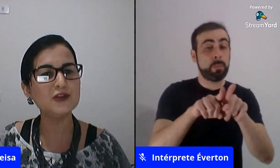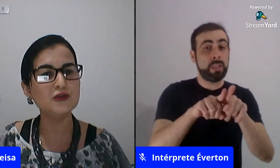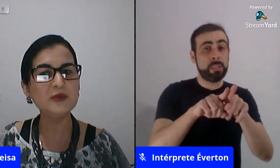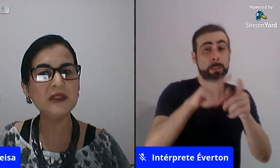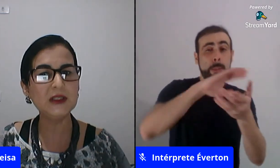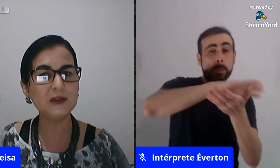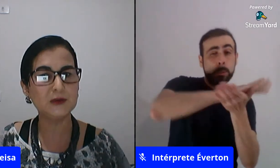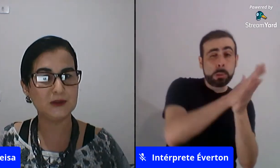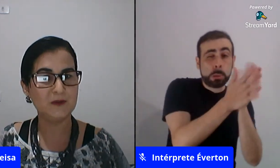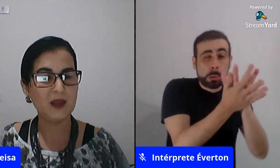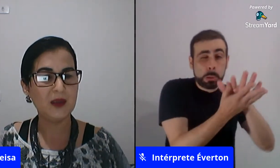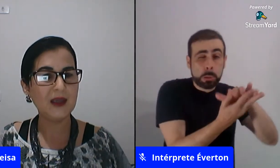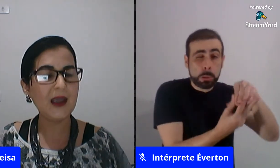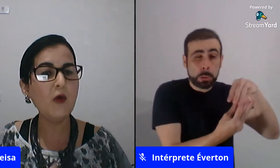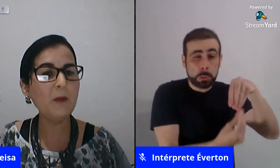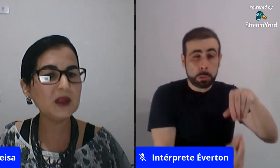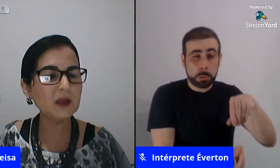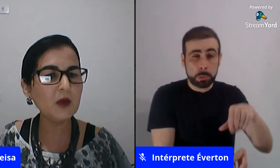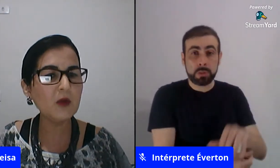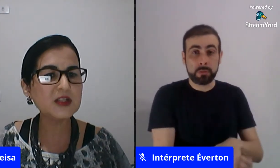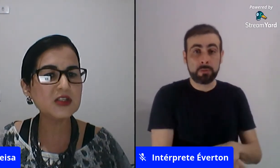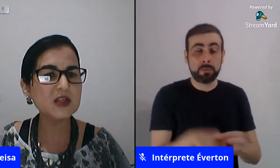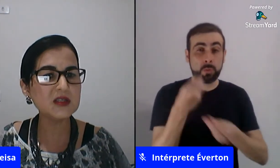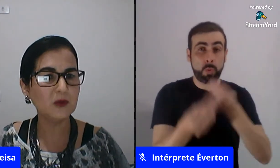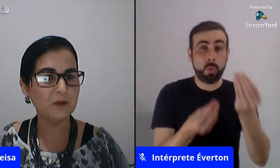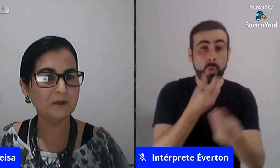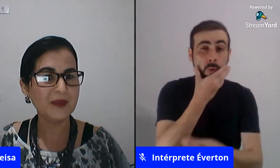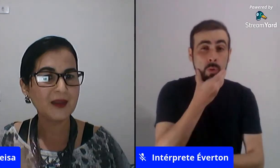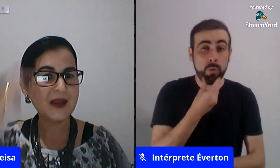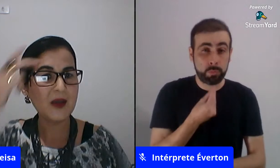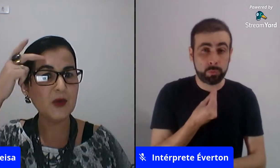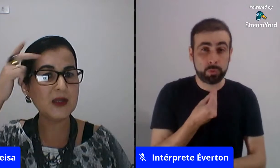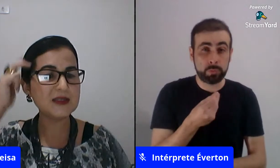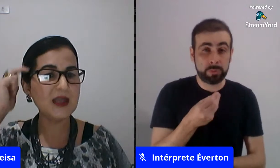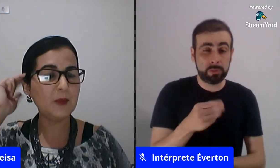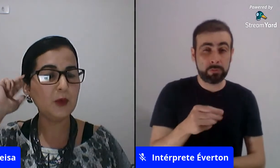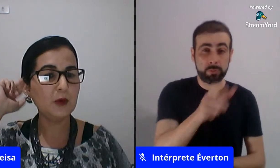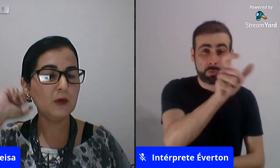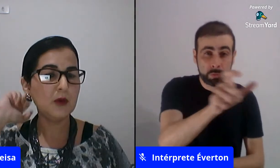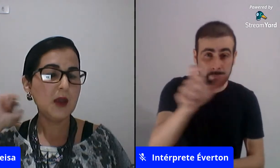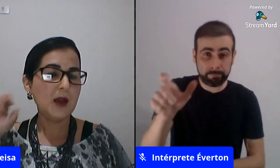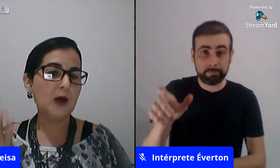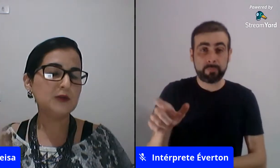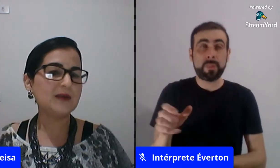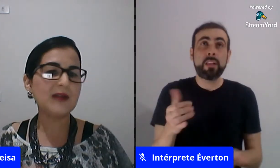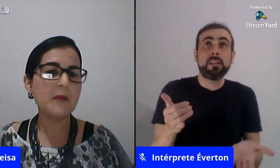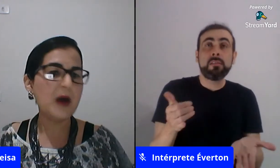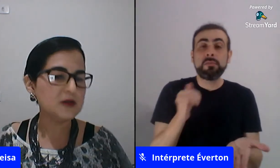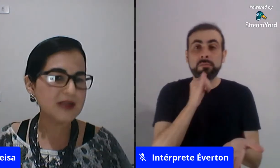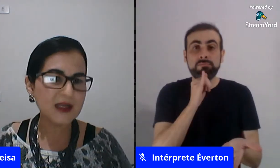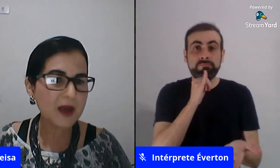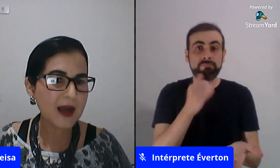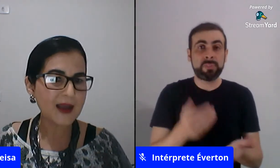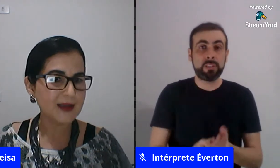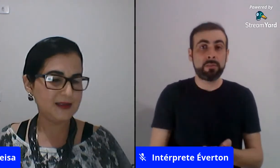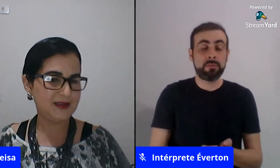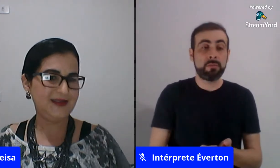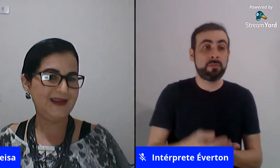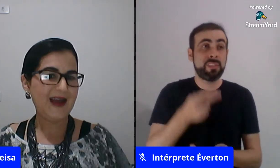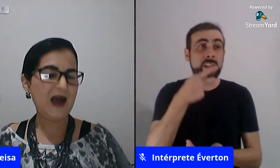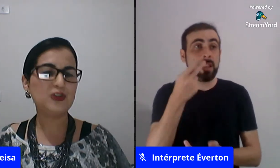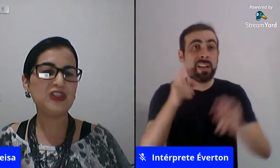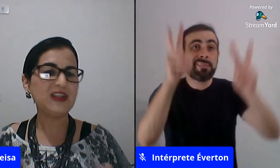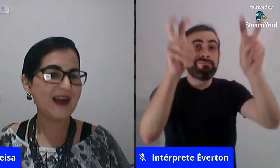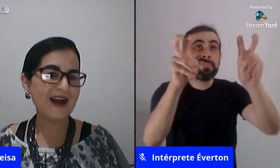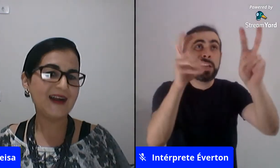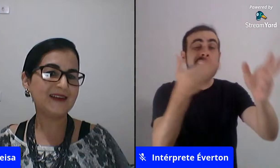agressividade dos meninos que é romper também com machismo por exemplo ao tratar mal os animais